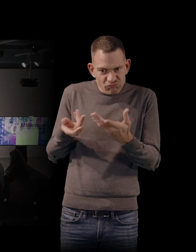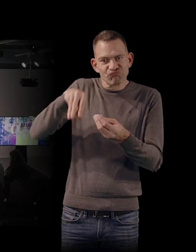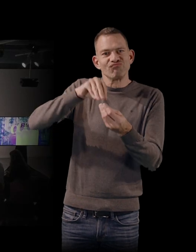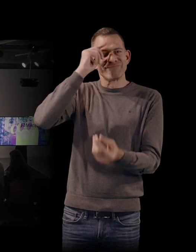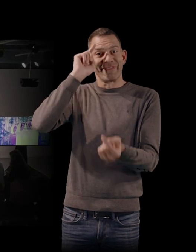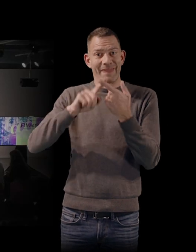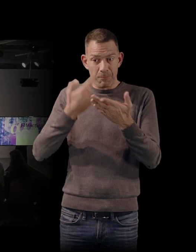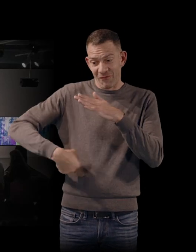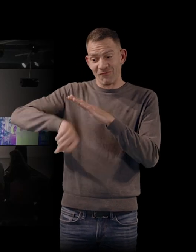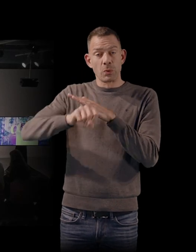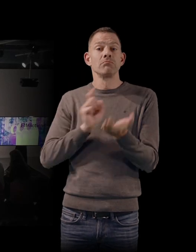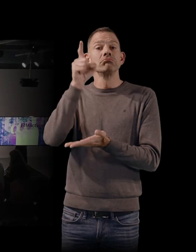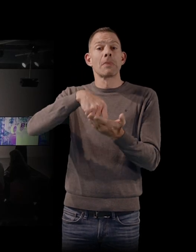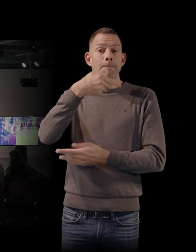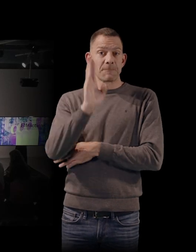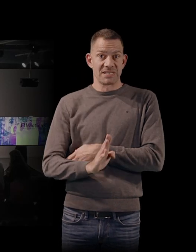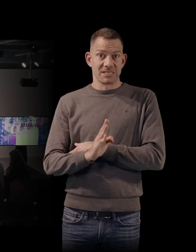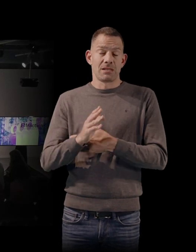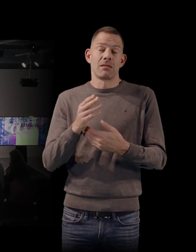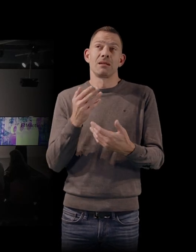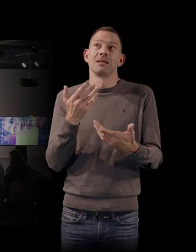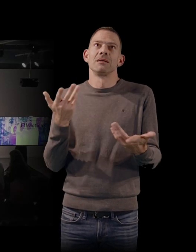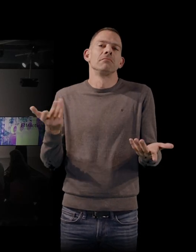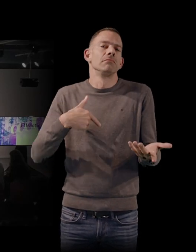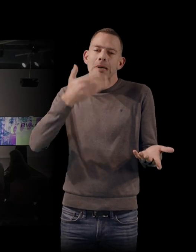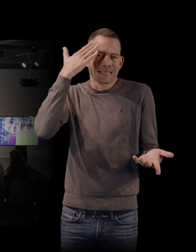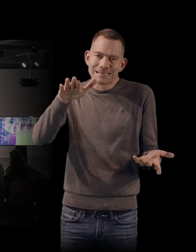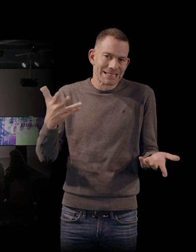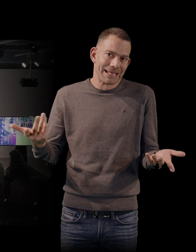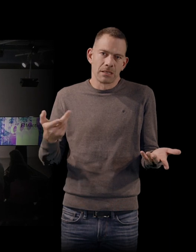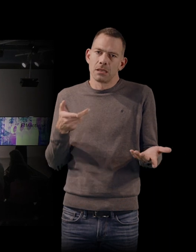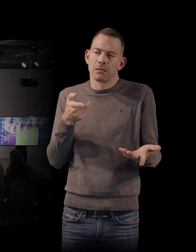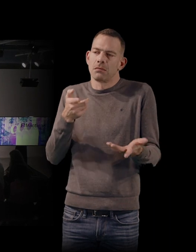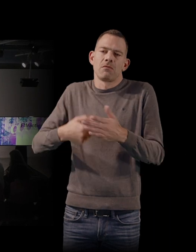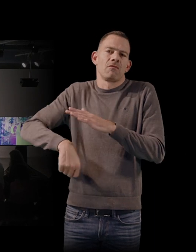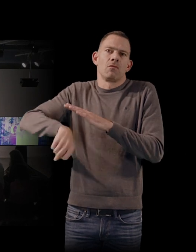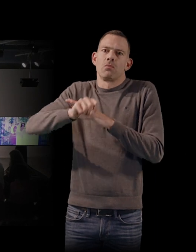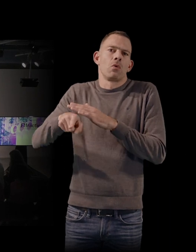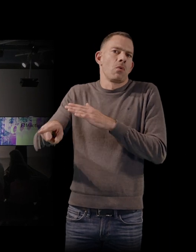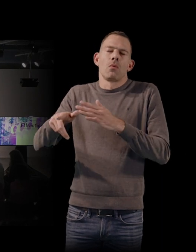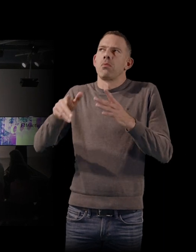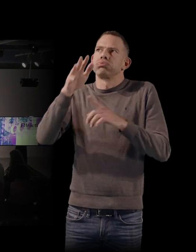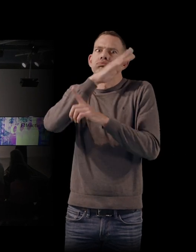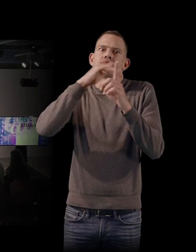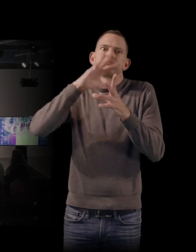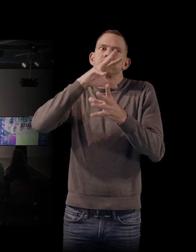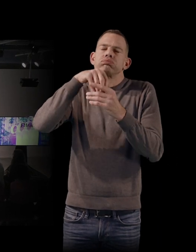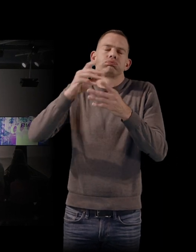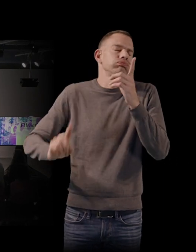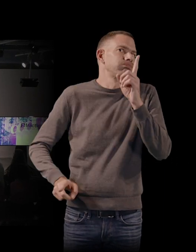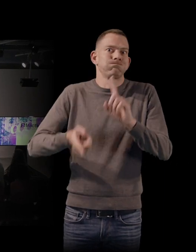au Brésil est un acte social complet. C'est plus que le cinéma. Là